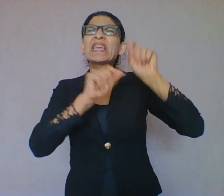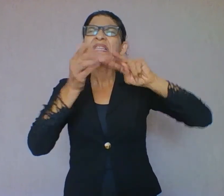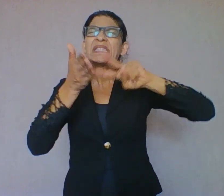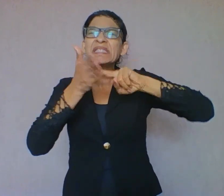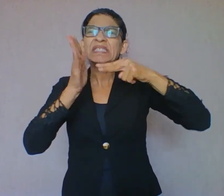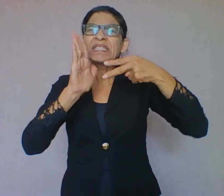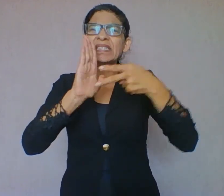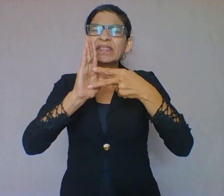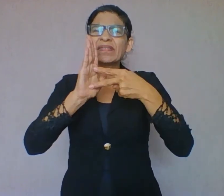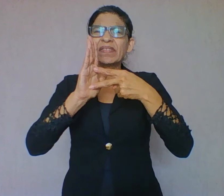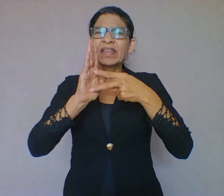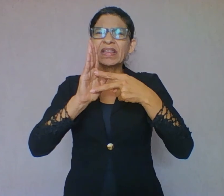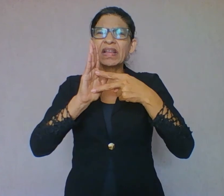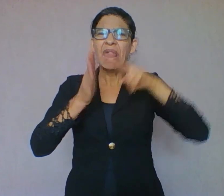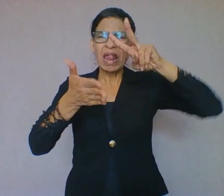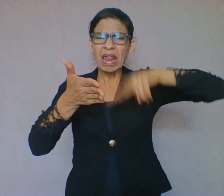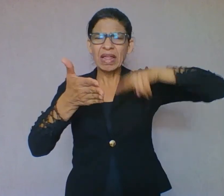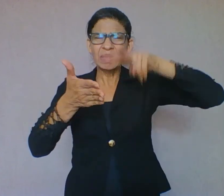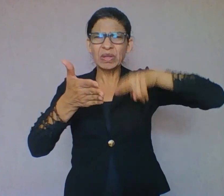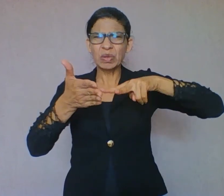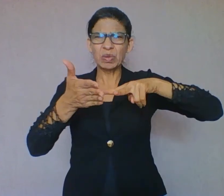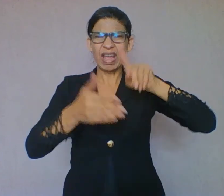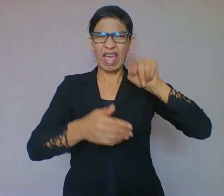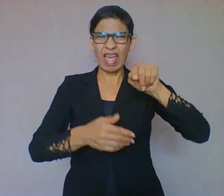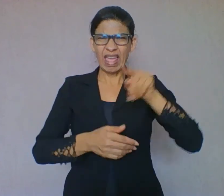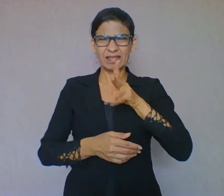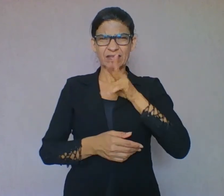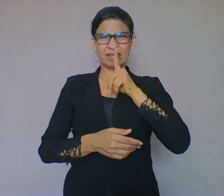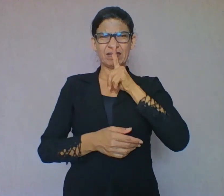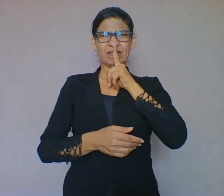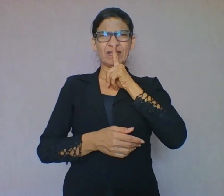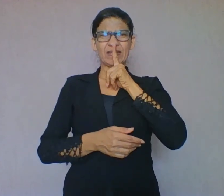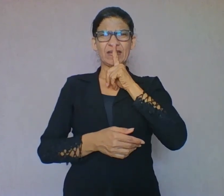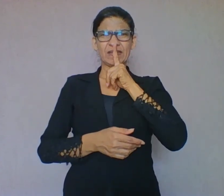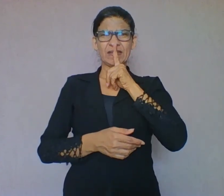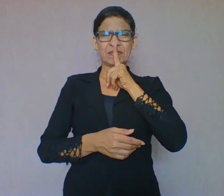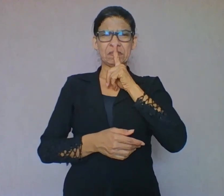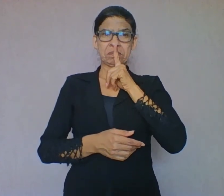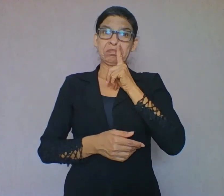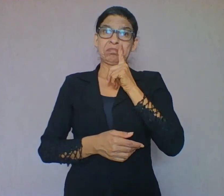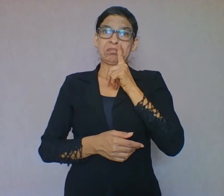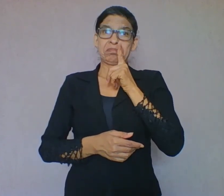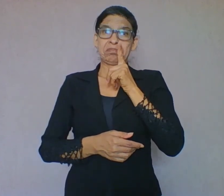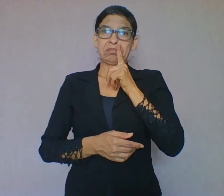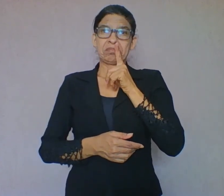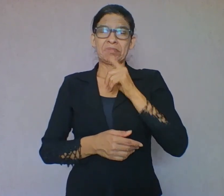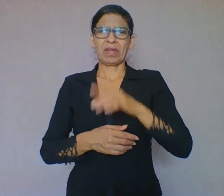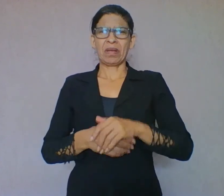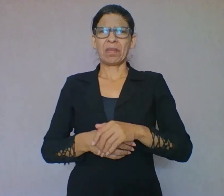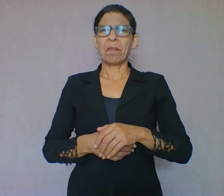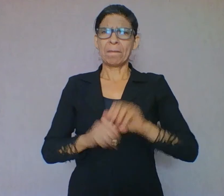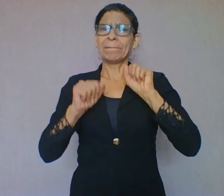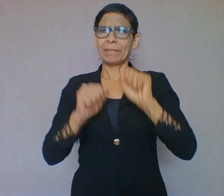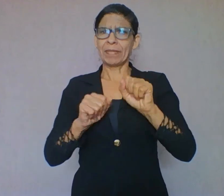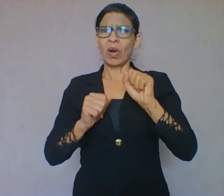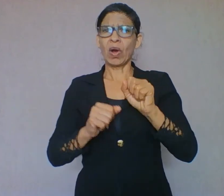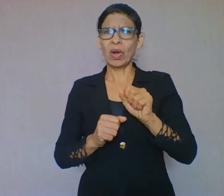Silêncio. O termo leitura vai além de livros e textos. Podemos ler pessoas, ler o mundo.